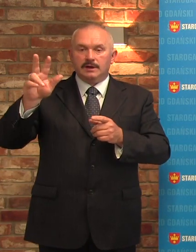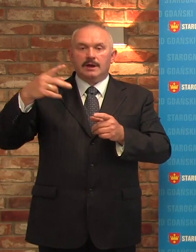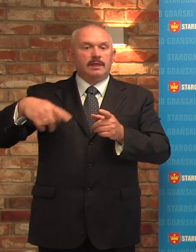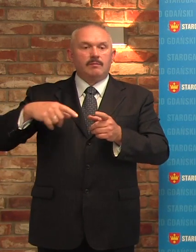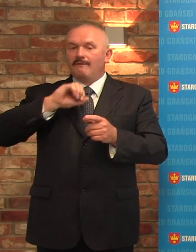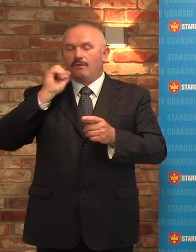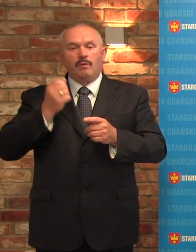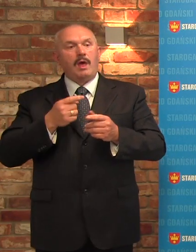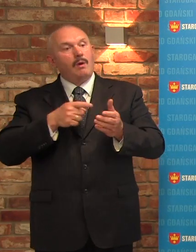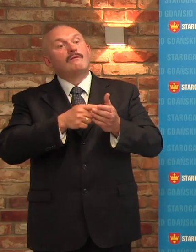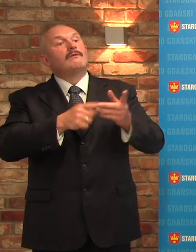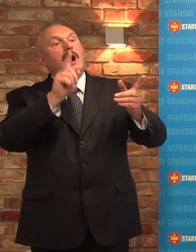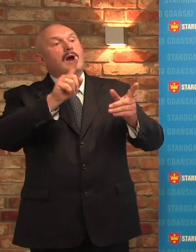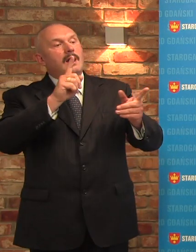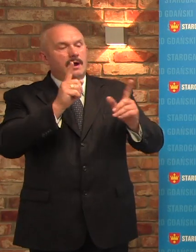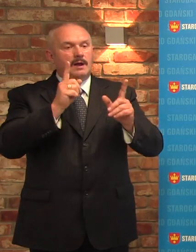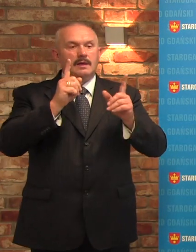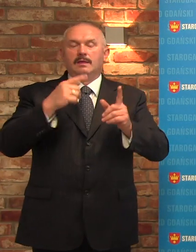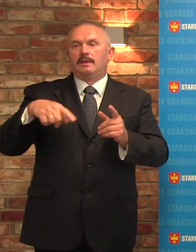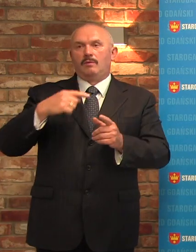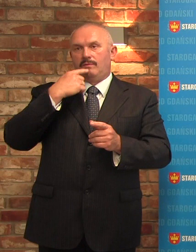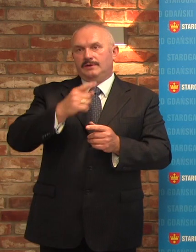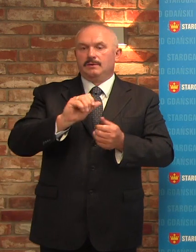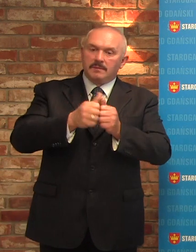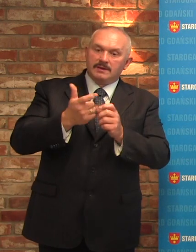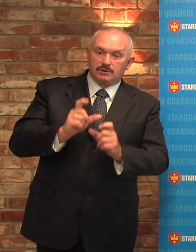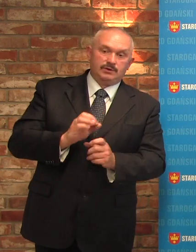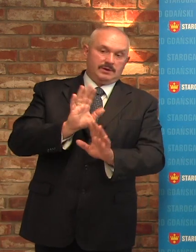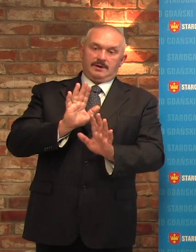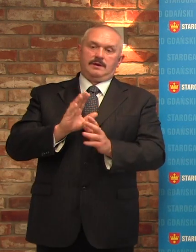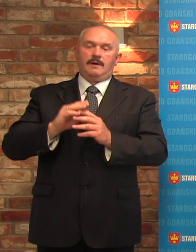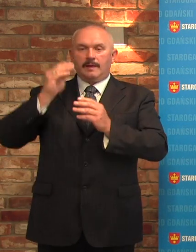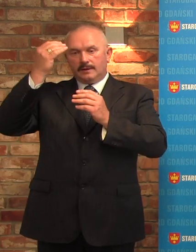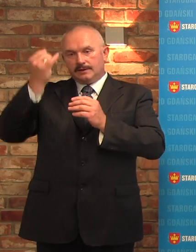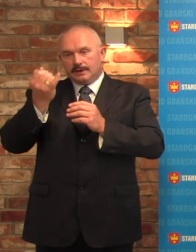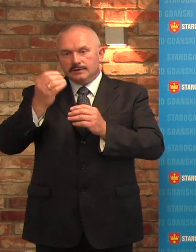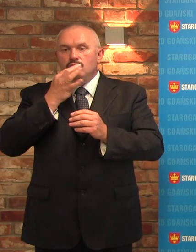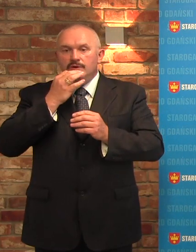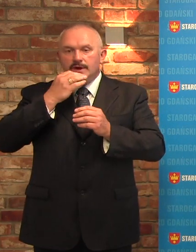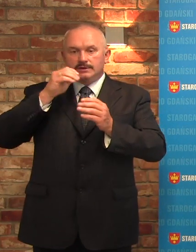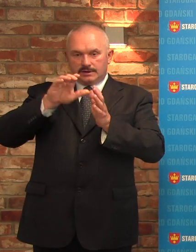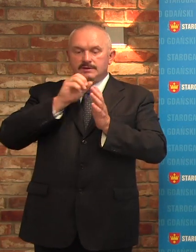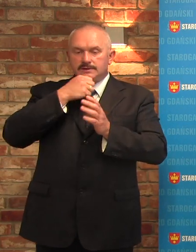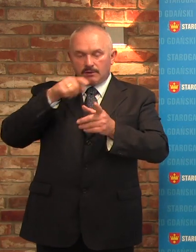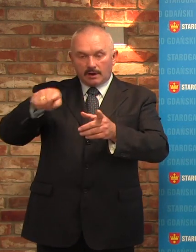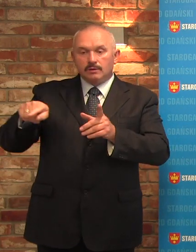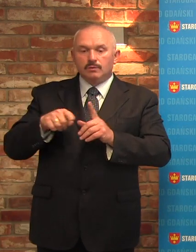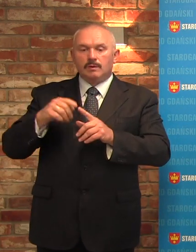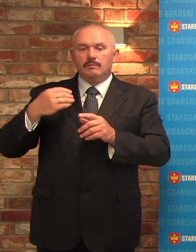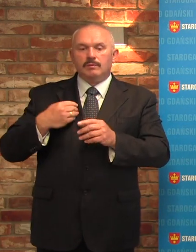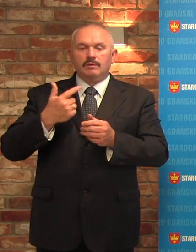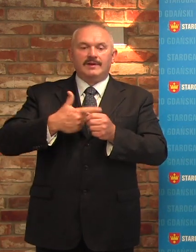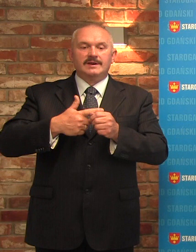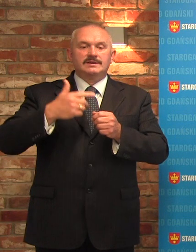żadnych uwag do tej uchwały. Na szkolenie dzieci i młodzieży w Starogardzie Gdańskim otrzymało wsparcie łącznie 20